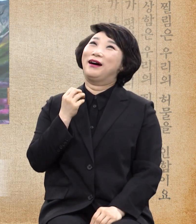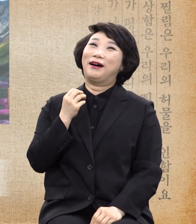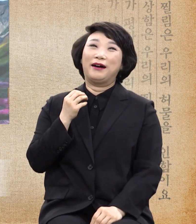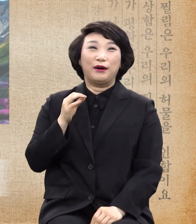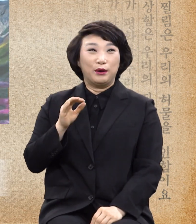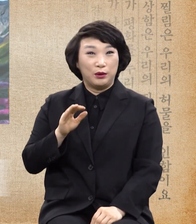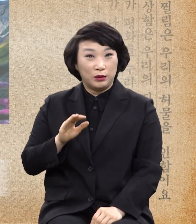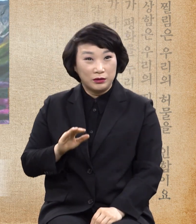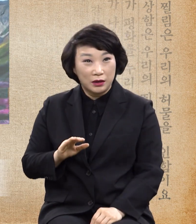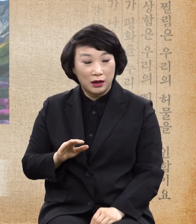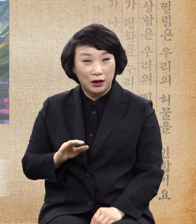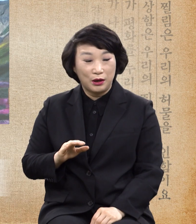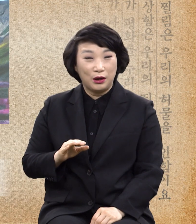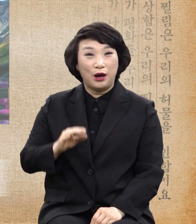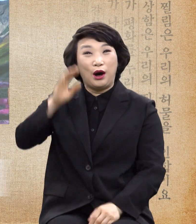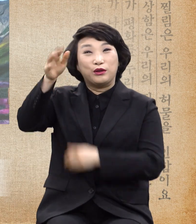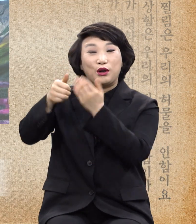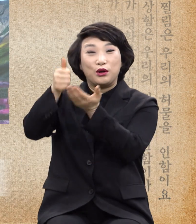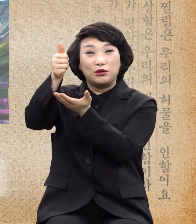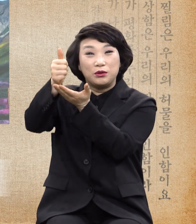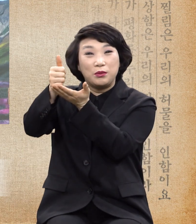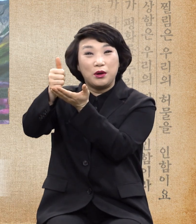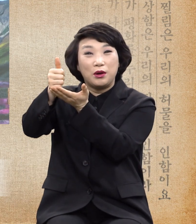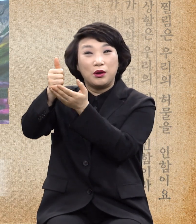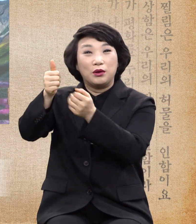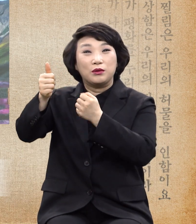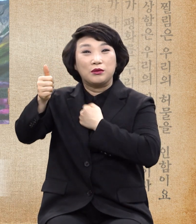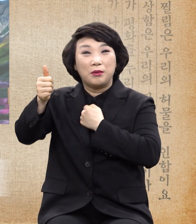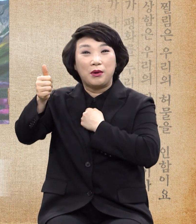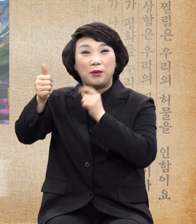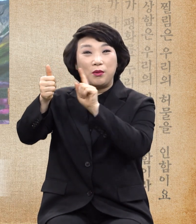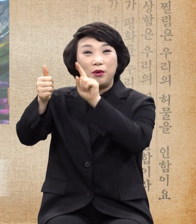하나님이 뭐에 아쉬워서 그러실까